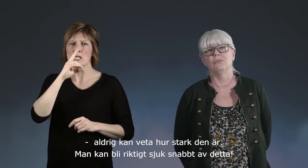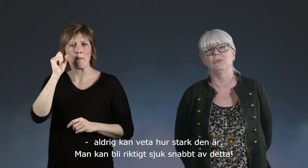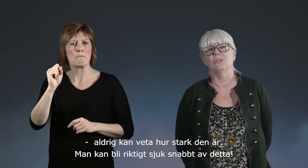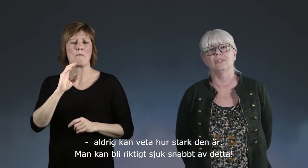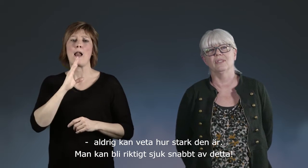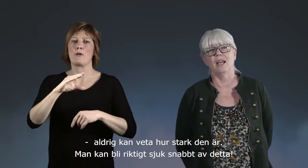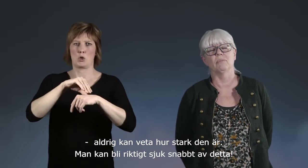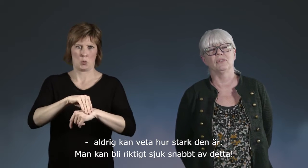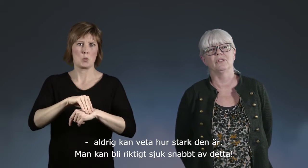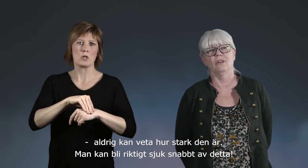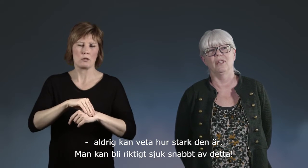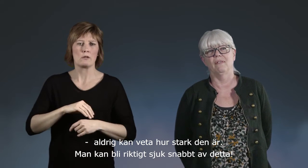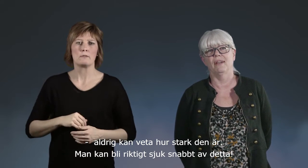sjuk snabbt av detta.